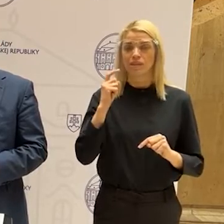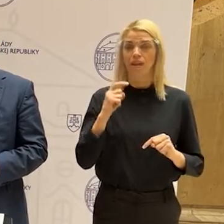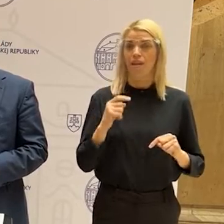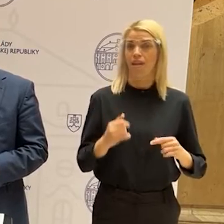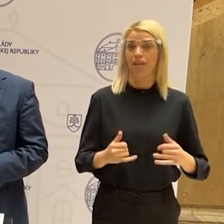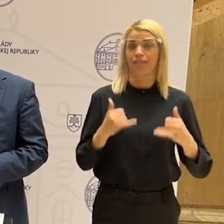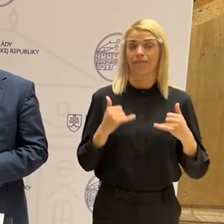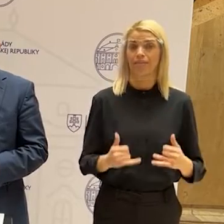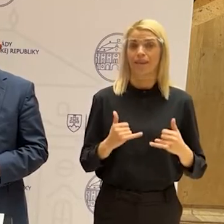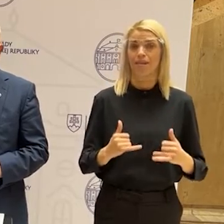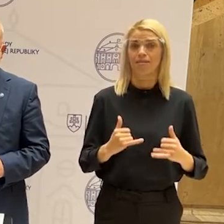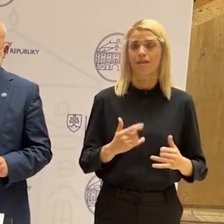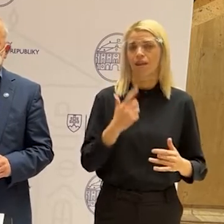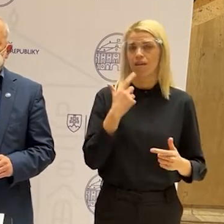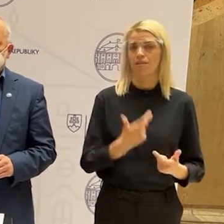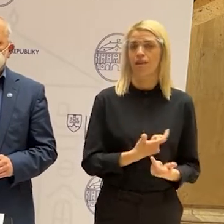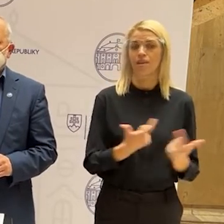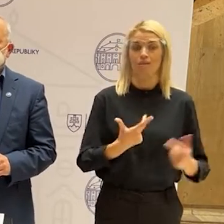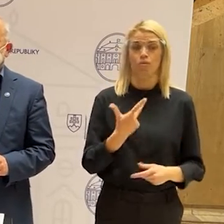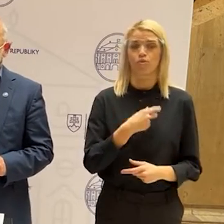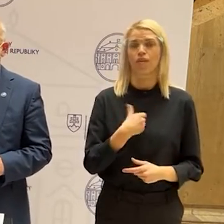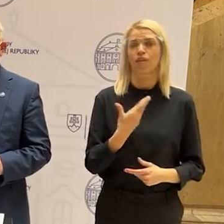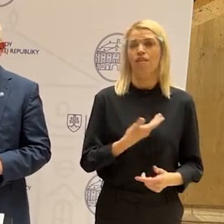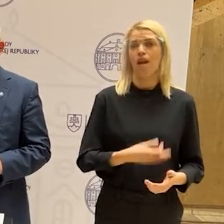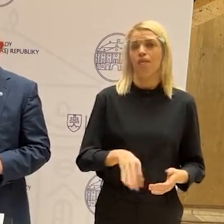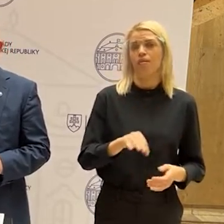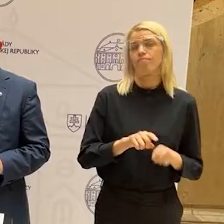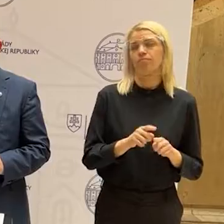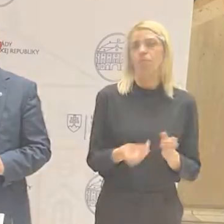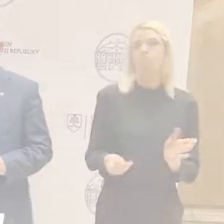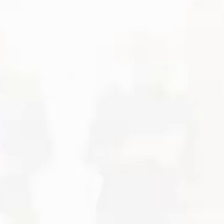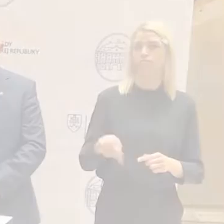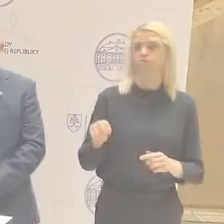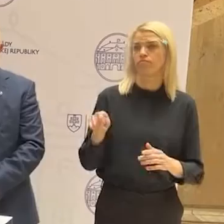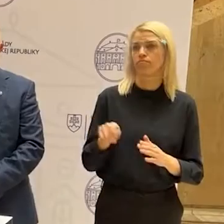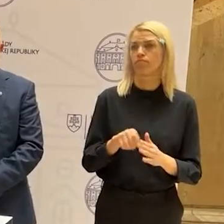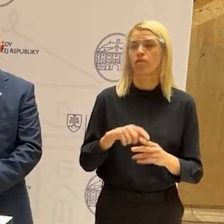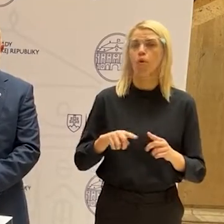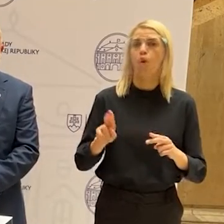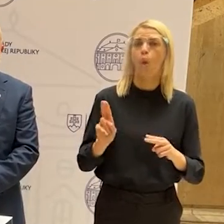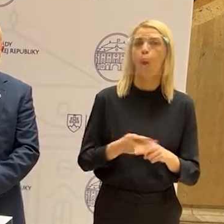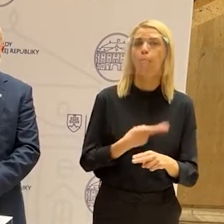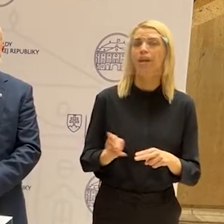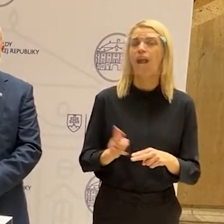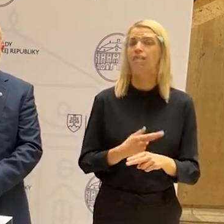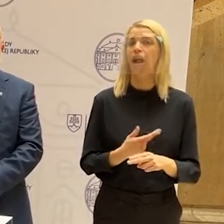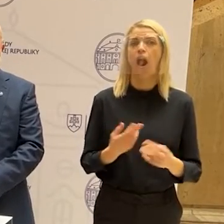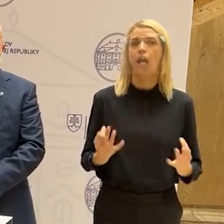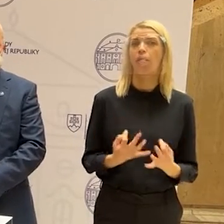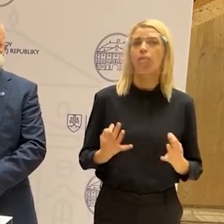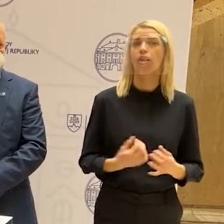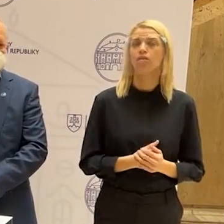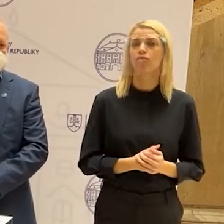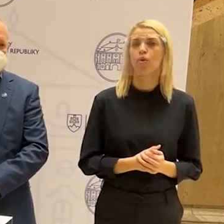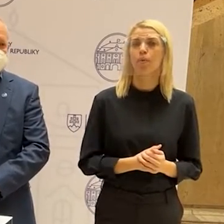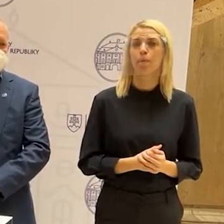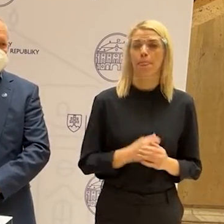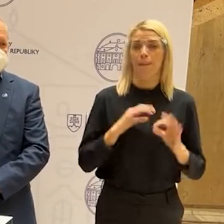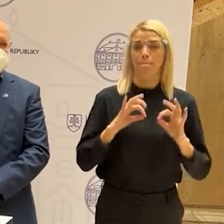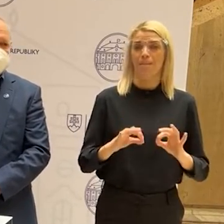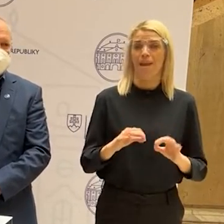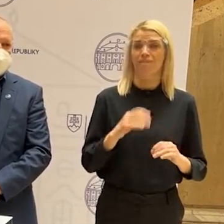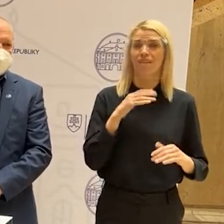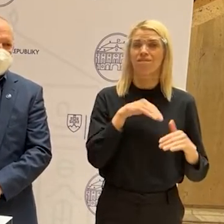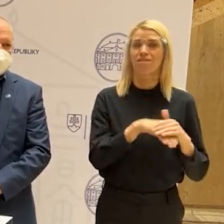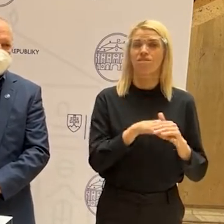očkovaným benefit, aby sme ich motivovali k vyššiemu počtu očkovania. Fond na podporu športu je v procese